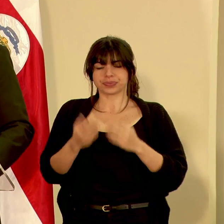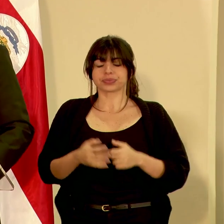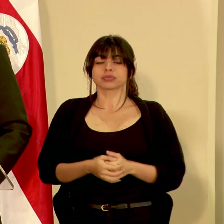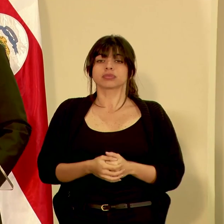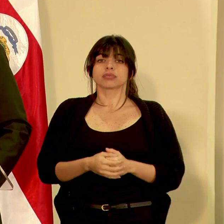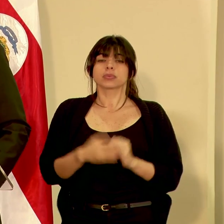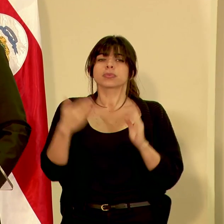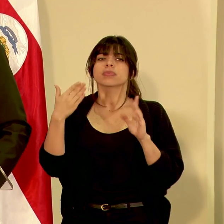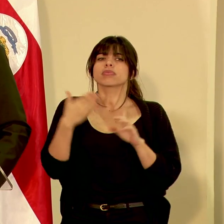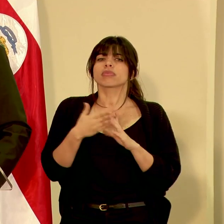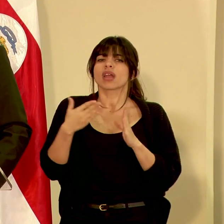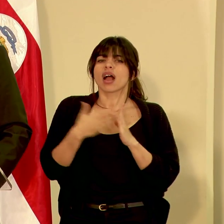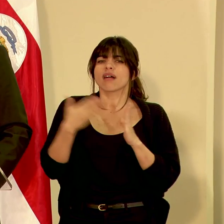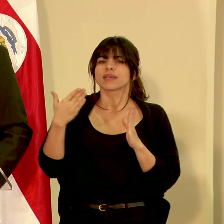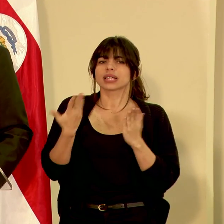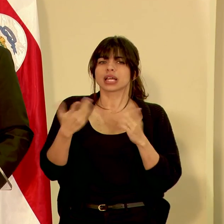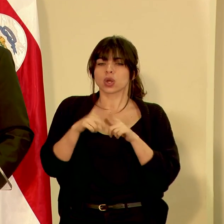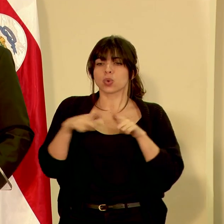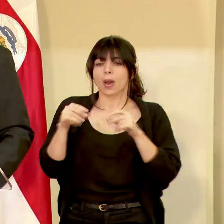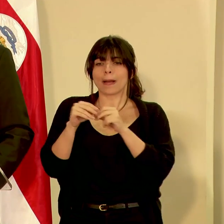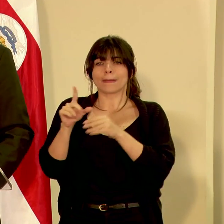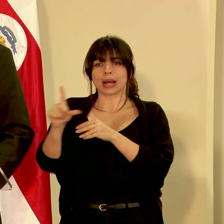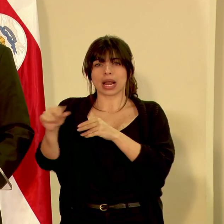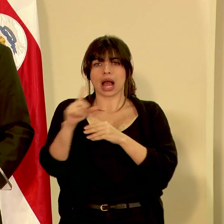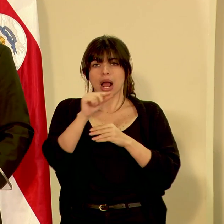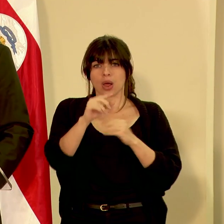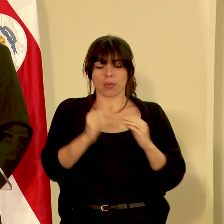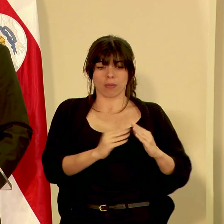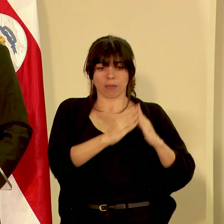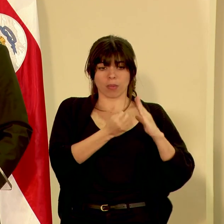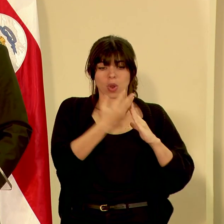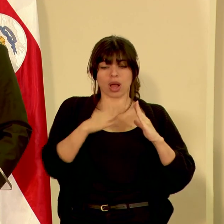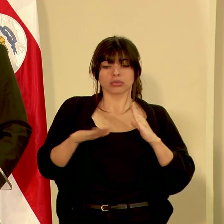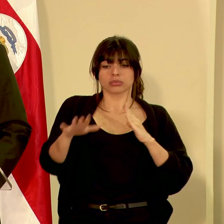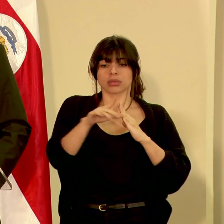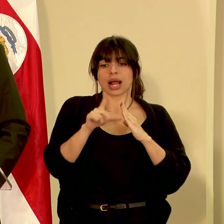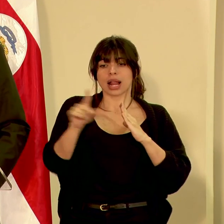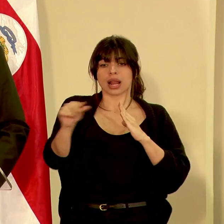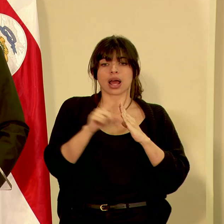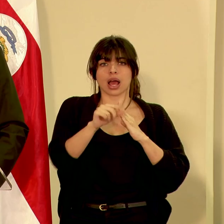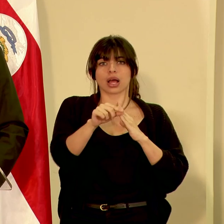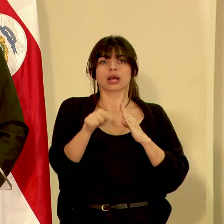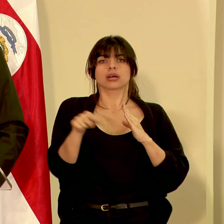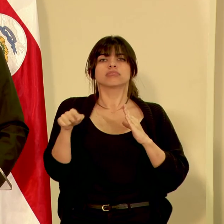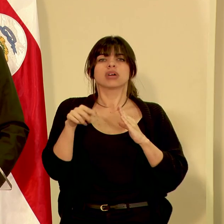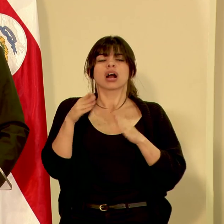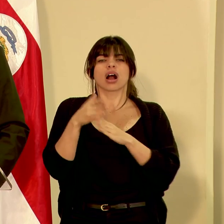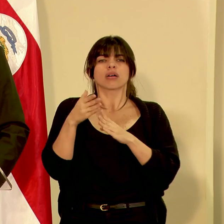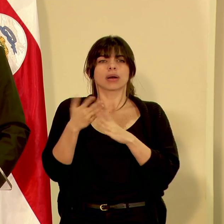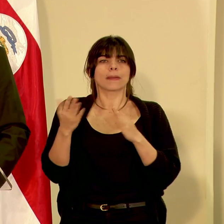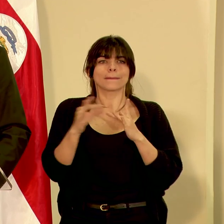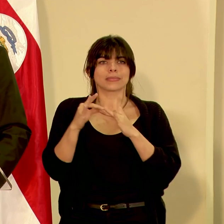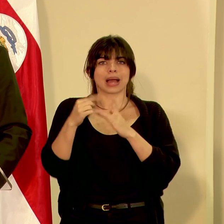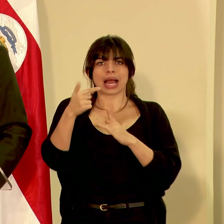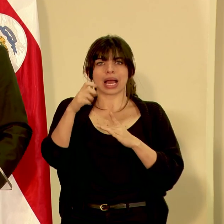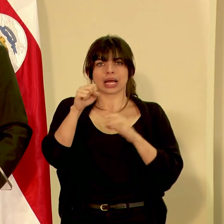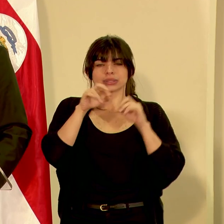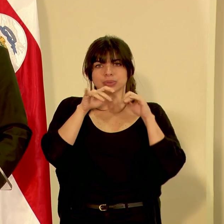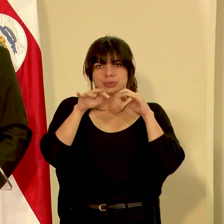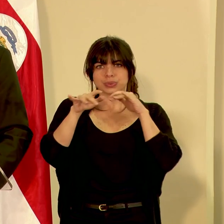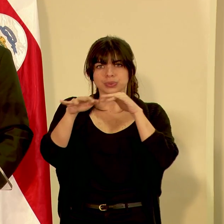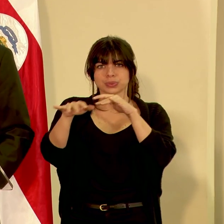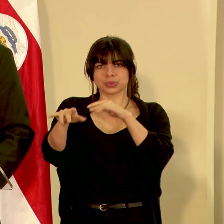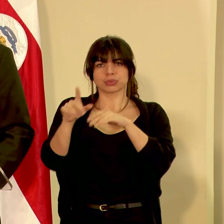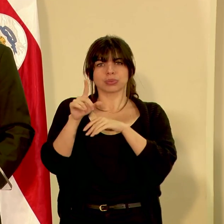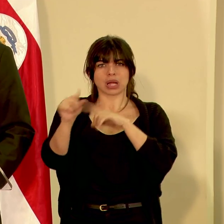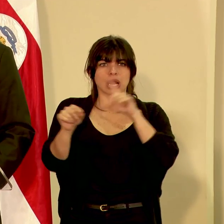La afectación en zonas alejadas al volcán son debidas principalmente al flujo de gases que viajan a